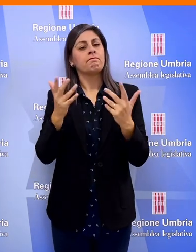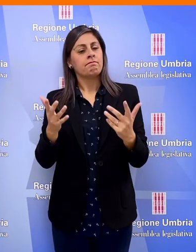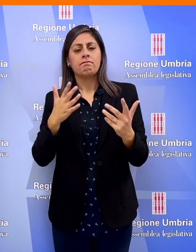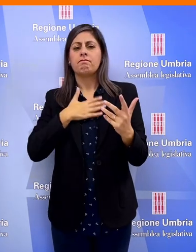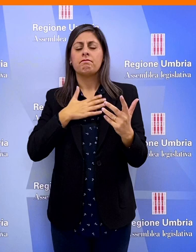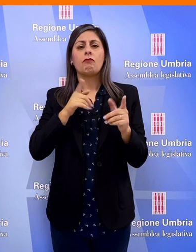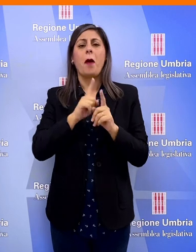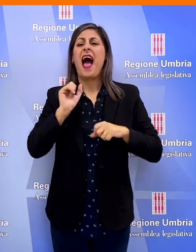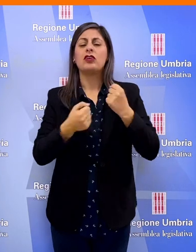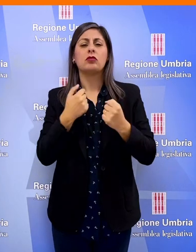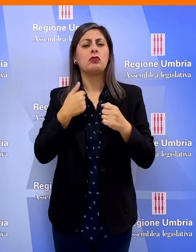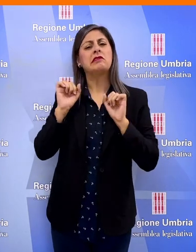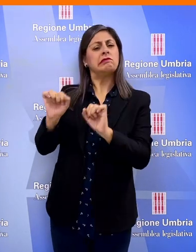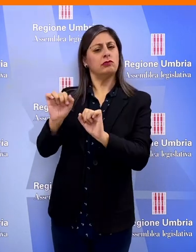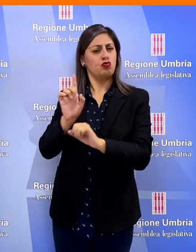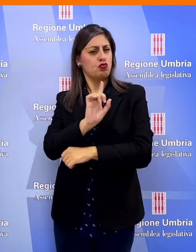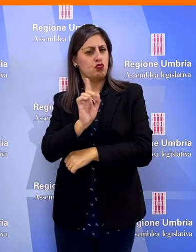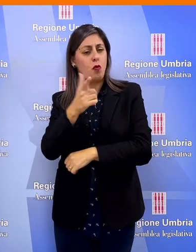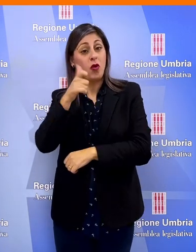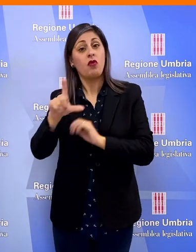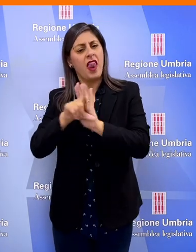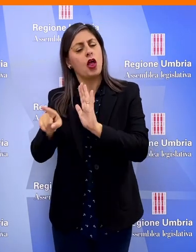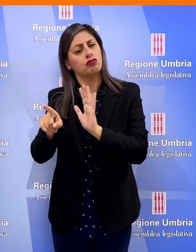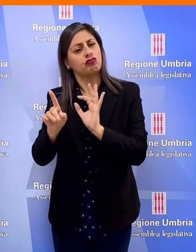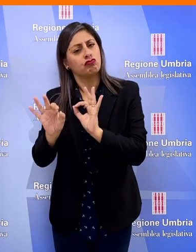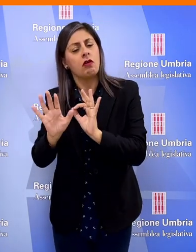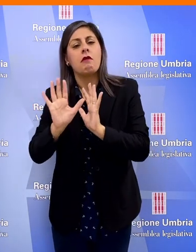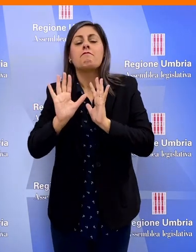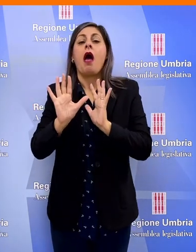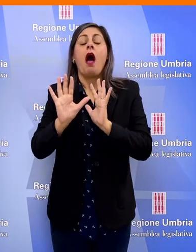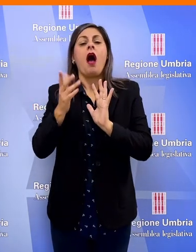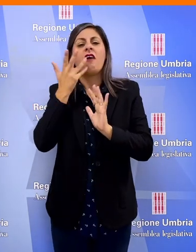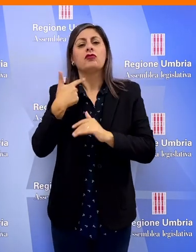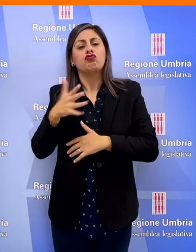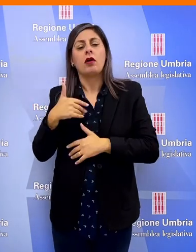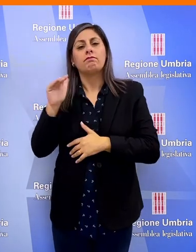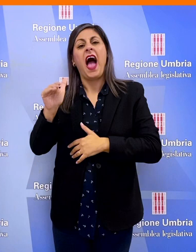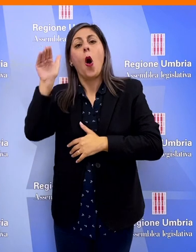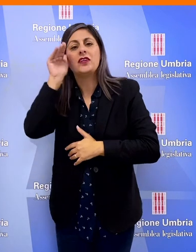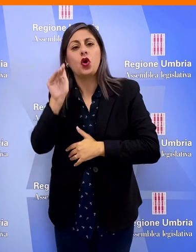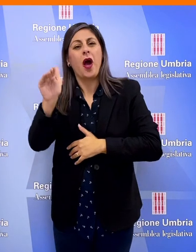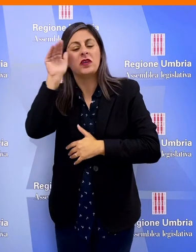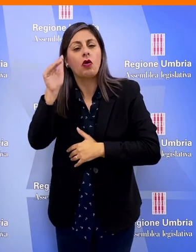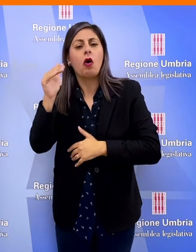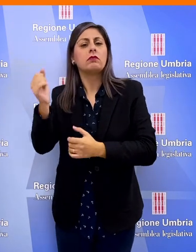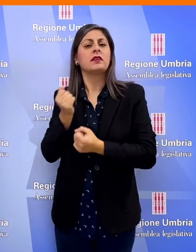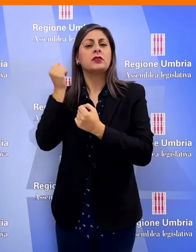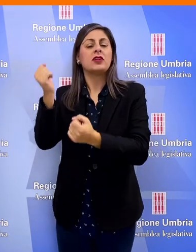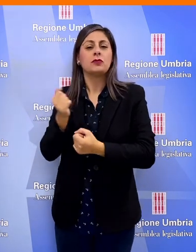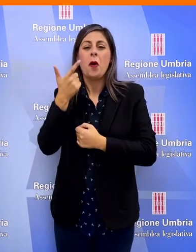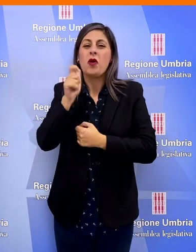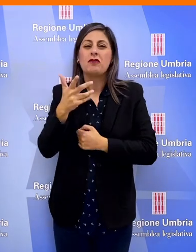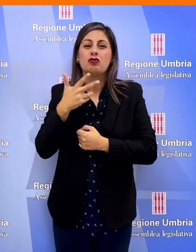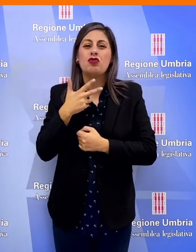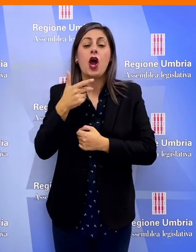non c'è da parte nostra un atteggiamento ostativo nei confronti della legge però abbiamo chiesto audizioni che sono state negate circa